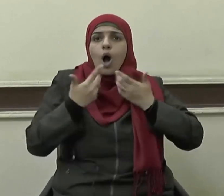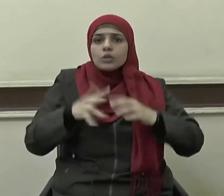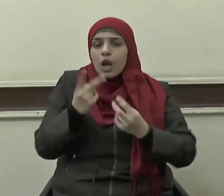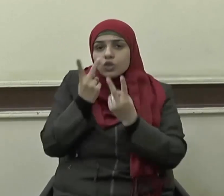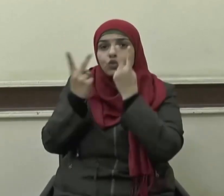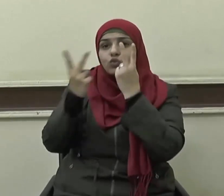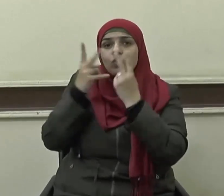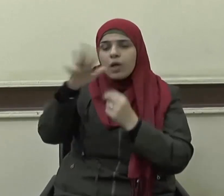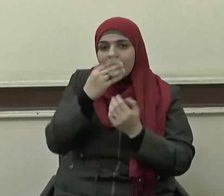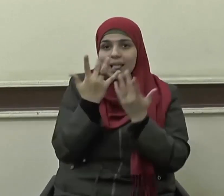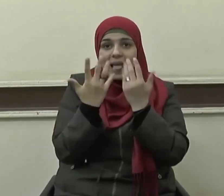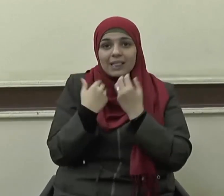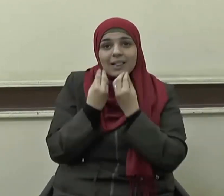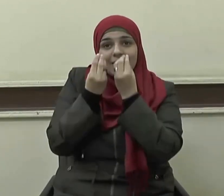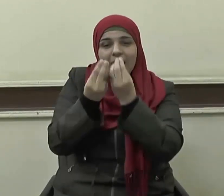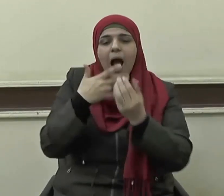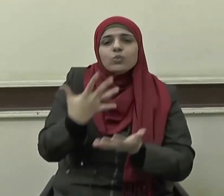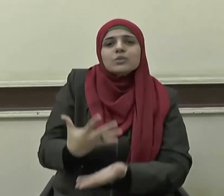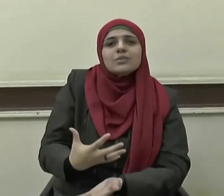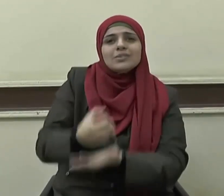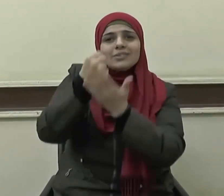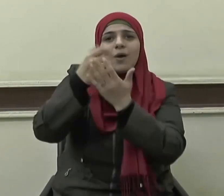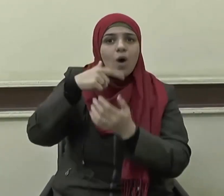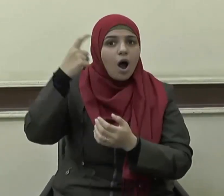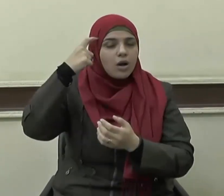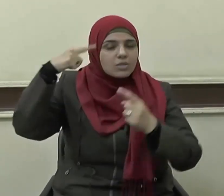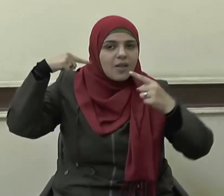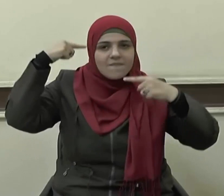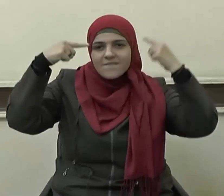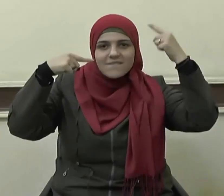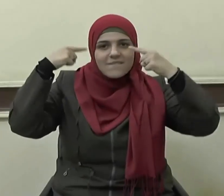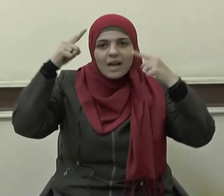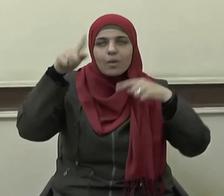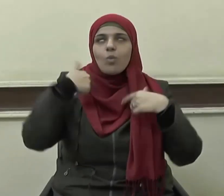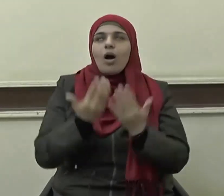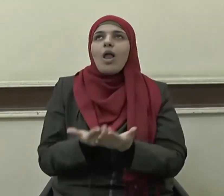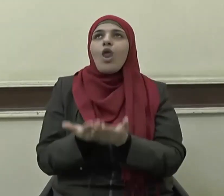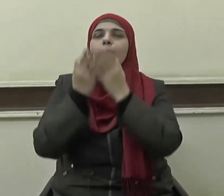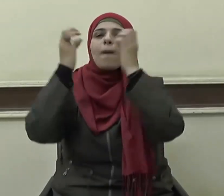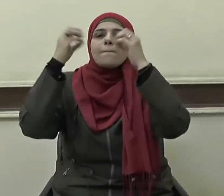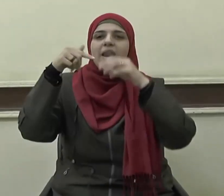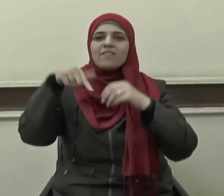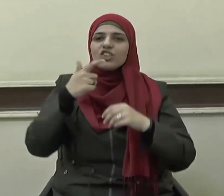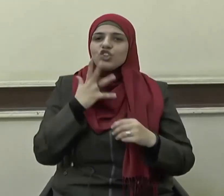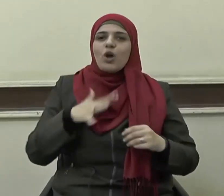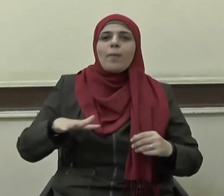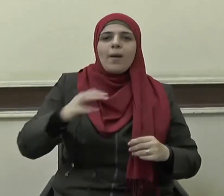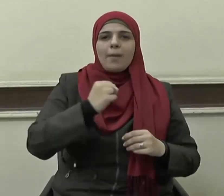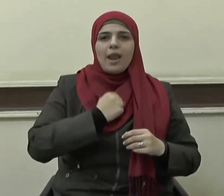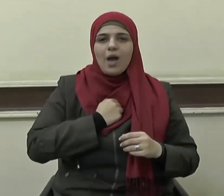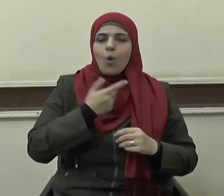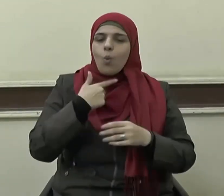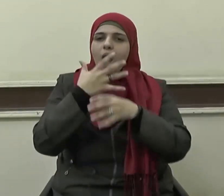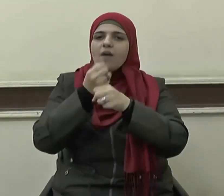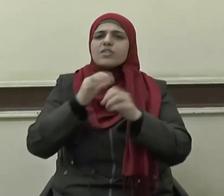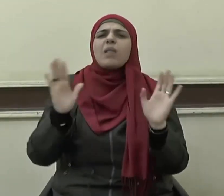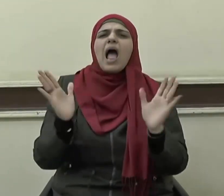يدا تبتني مجدا ورأسا يفكر اللهم بارك لنا في شبابنا واحفظهم من كل سوء